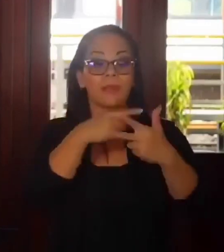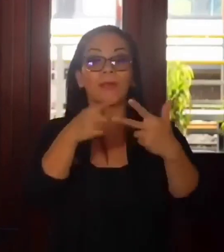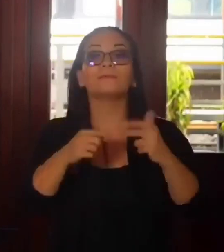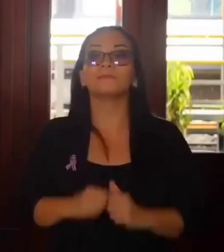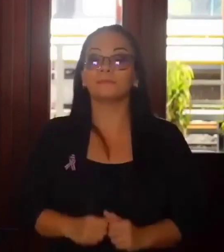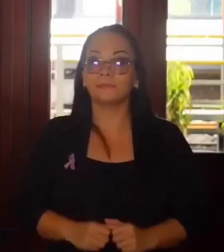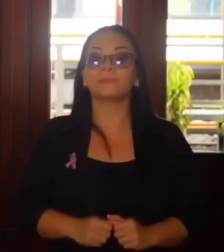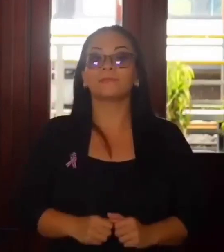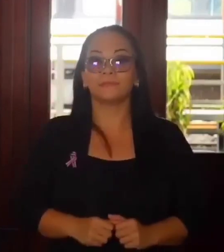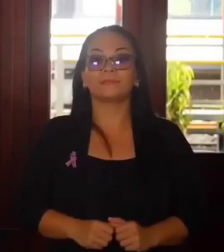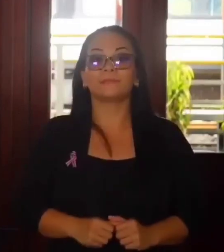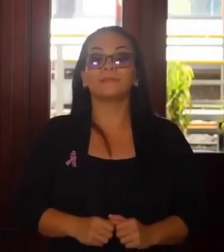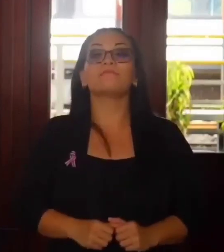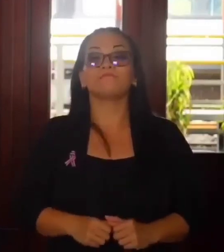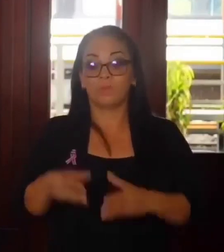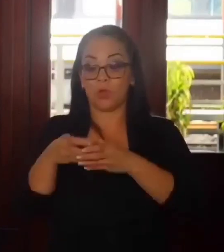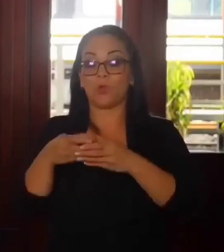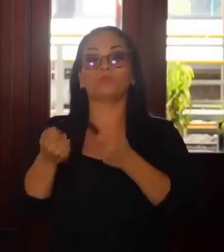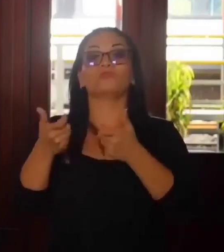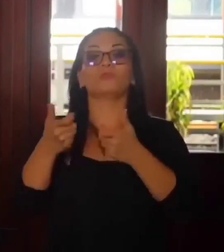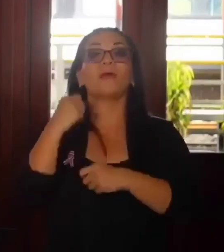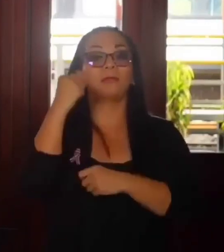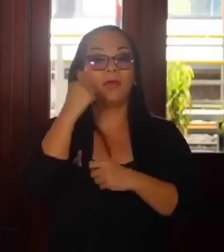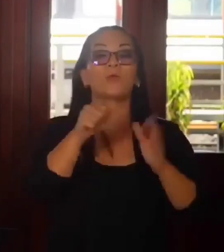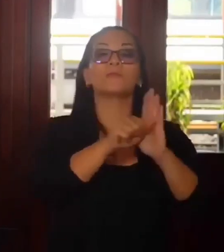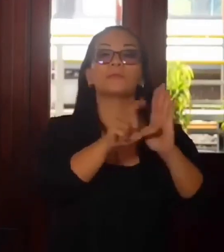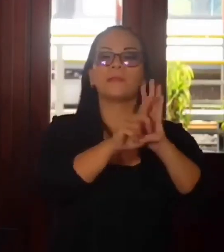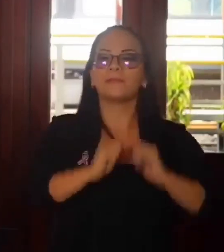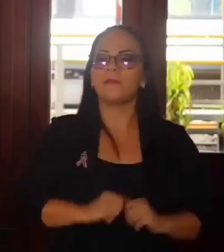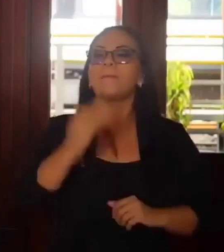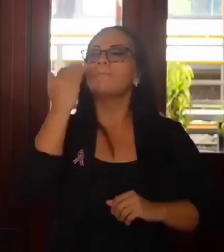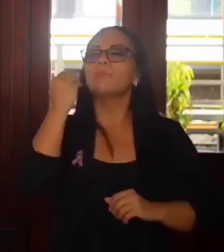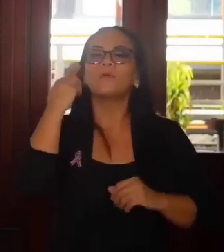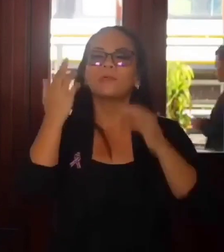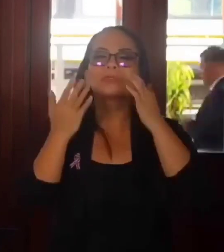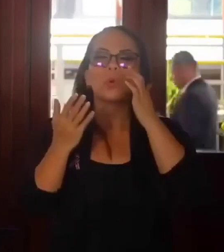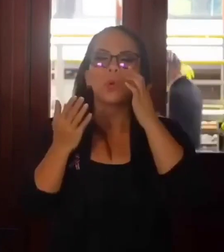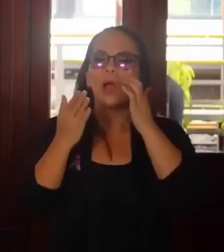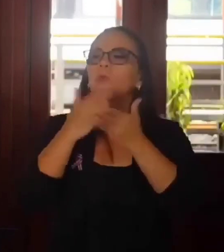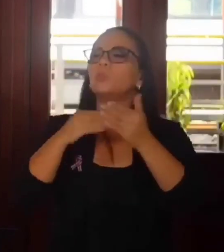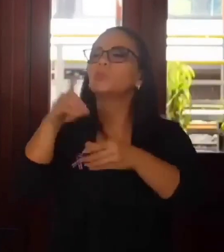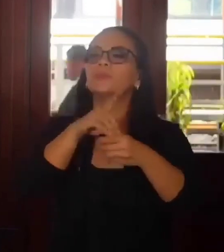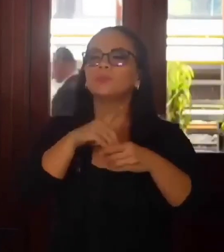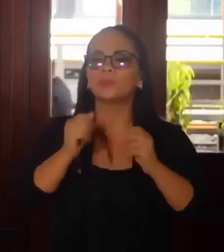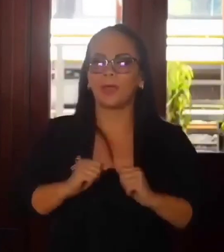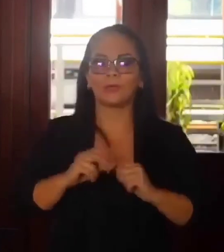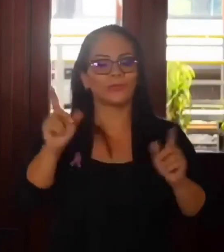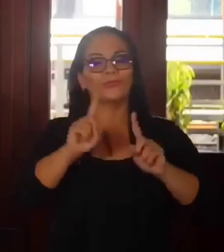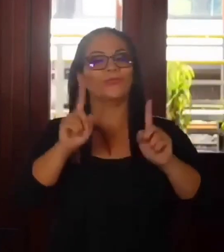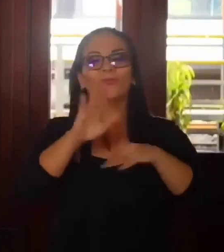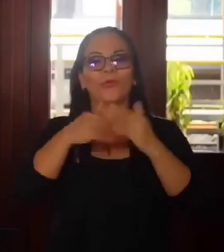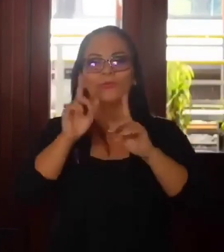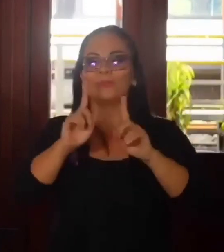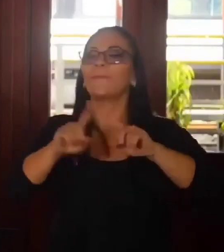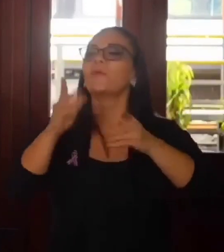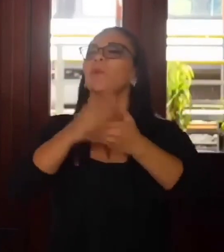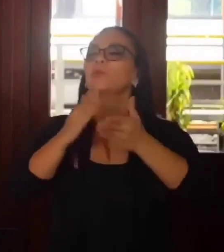lo ganaron en el Congreso. ¿Por qué algunos diputados, no todos, pero algunos,